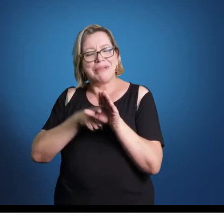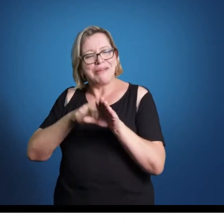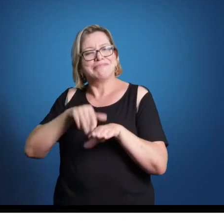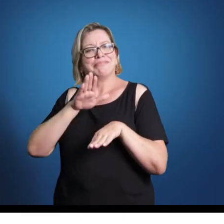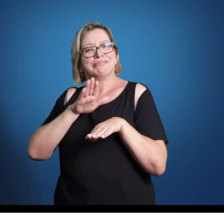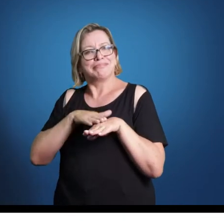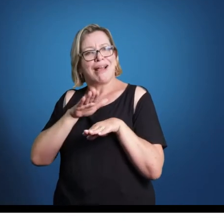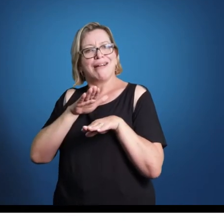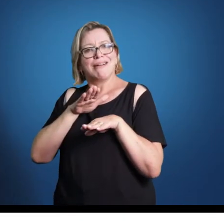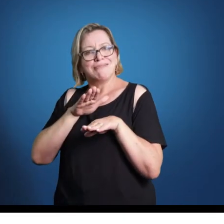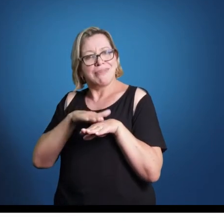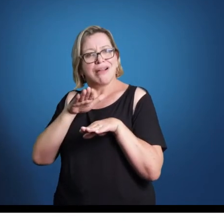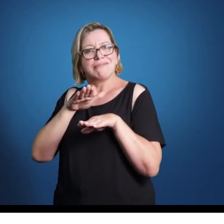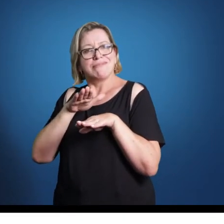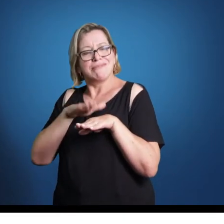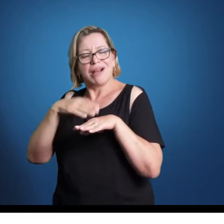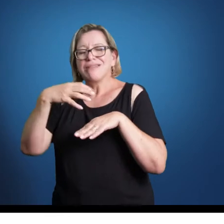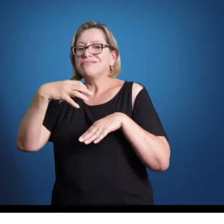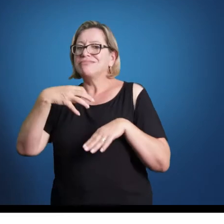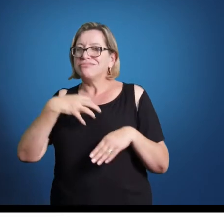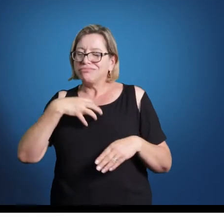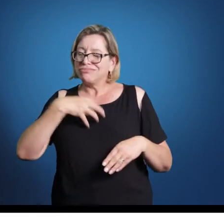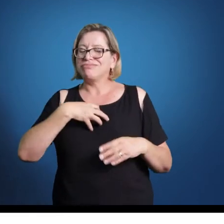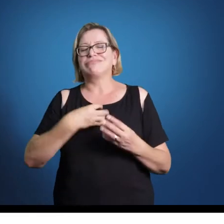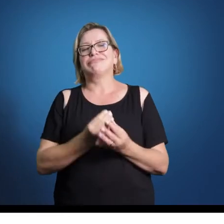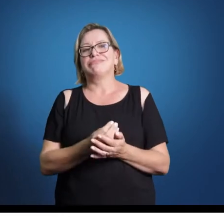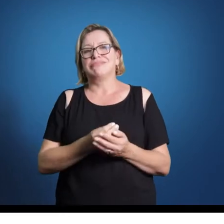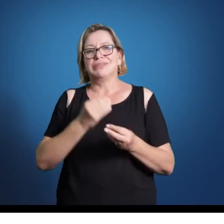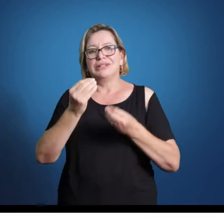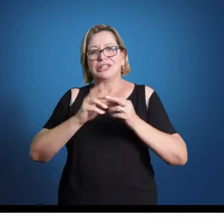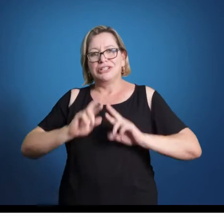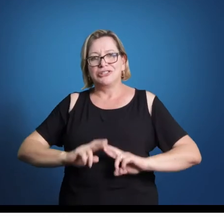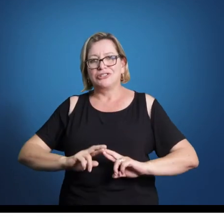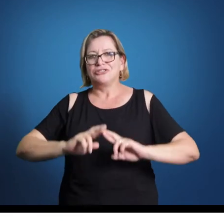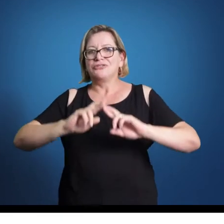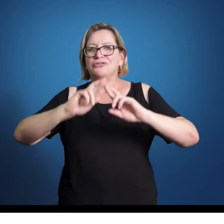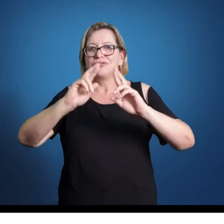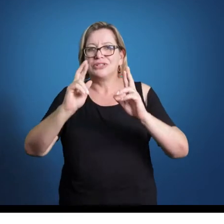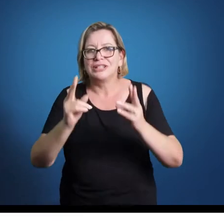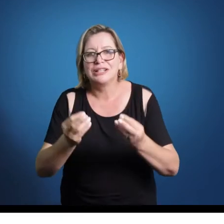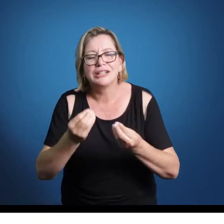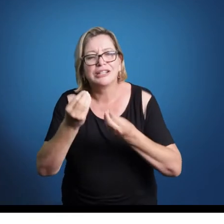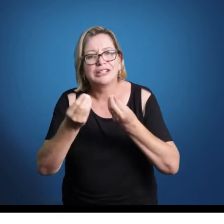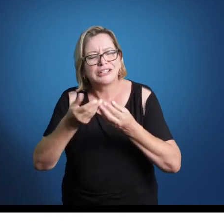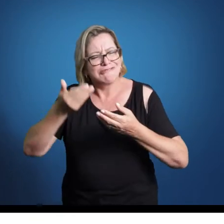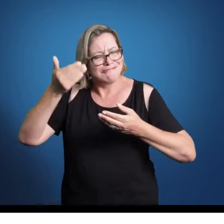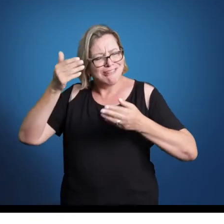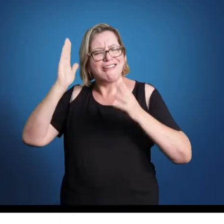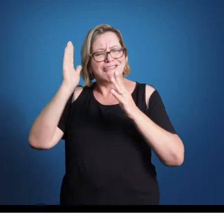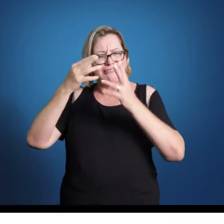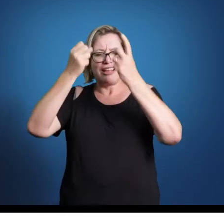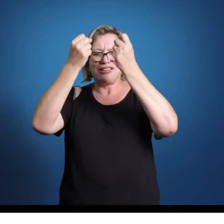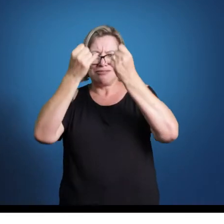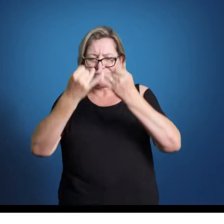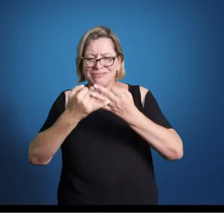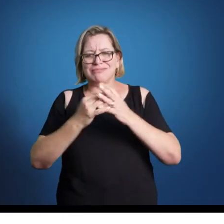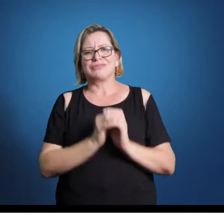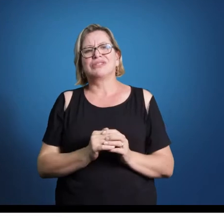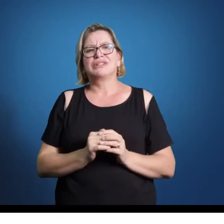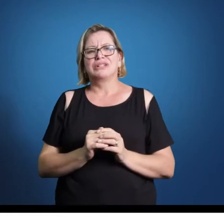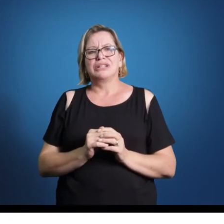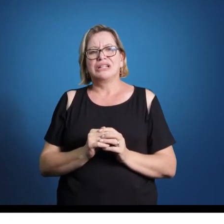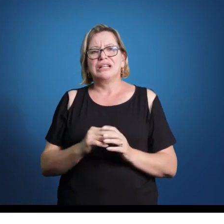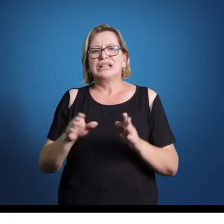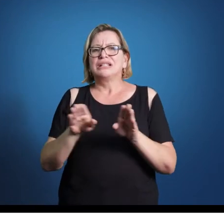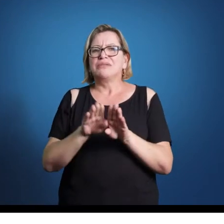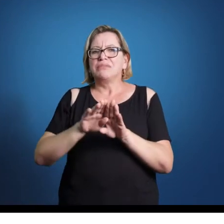esse andamento, o pulso. Diferentemente da música do nascimento, que a gente já comentou anteriormente. Uma outra coisa que é interessante,